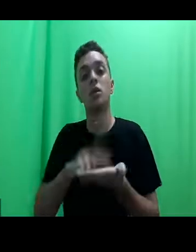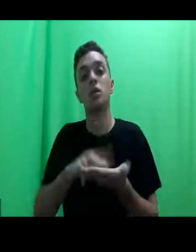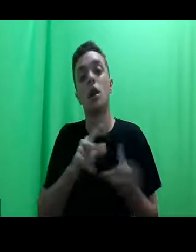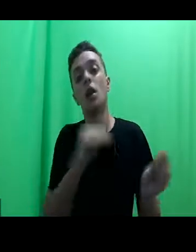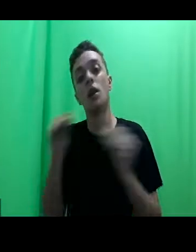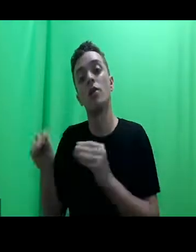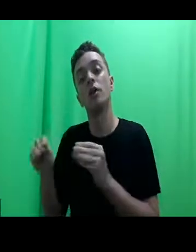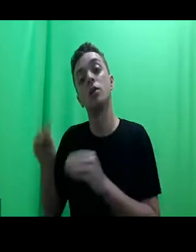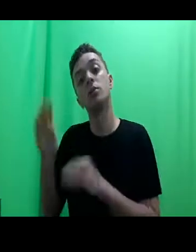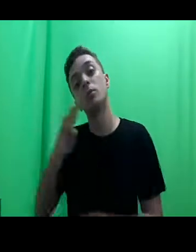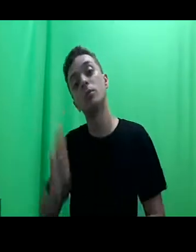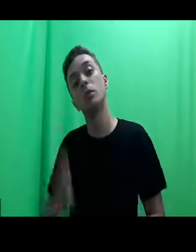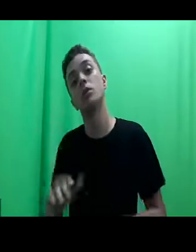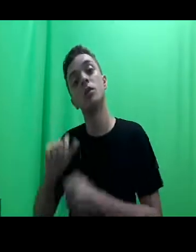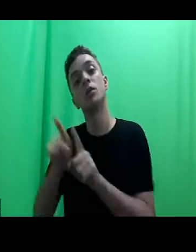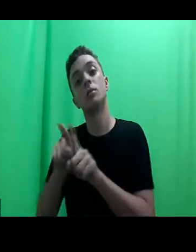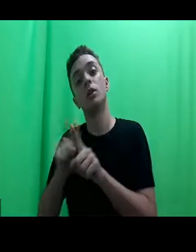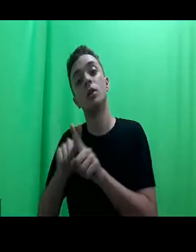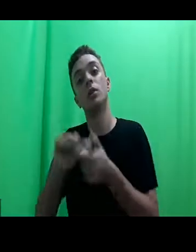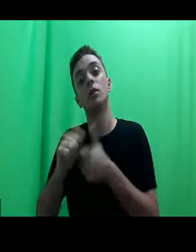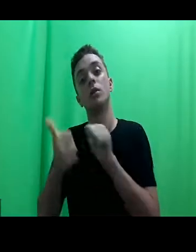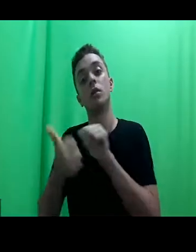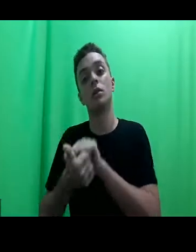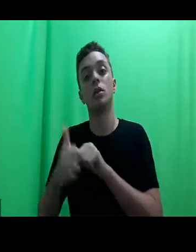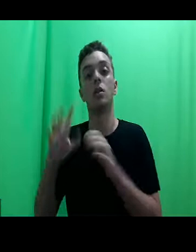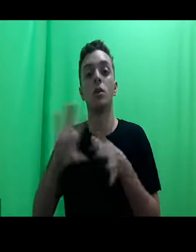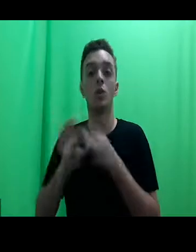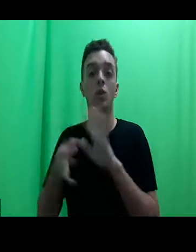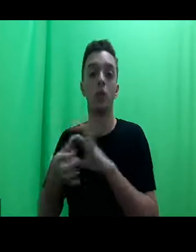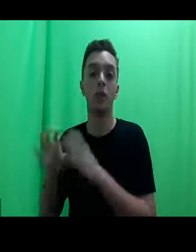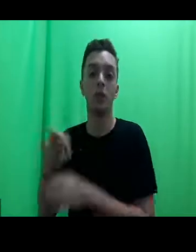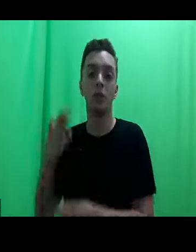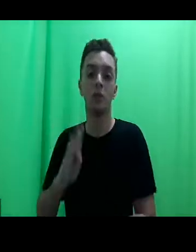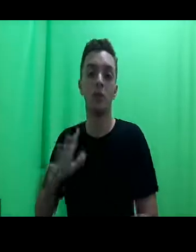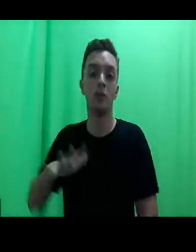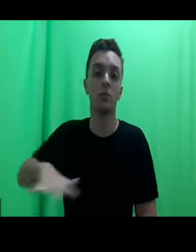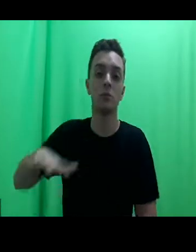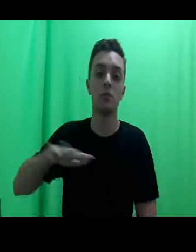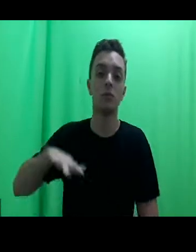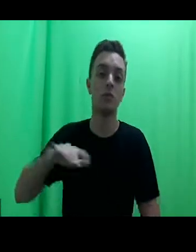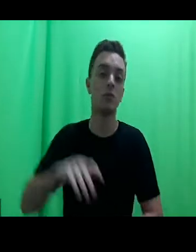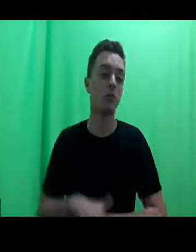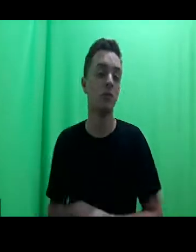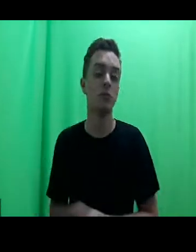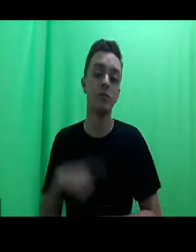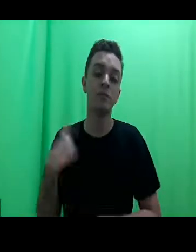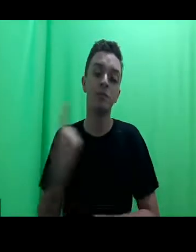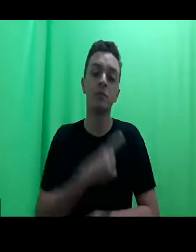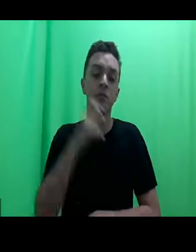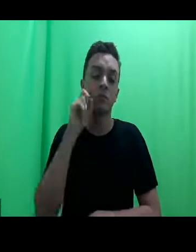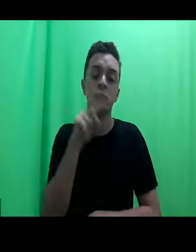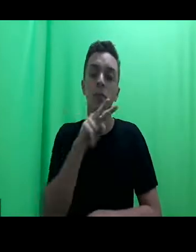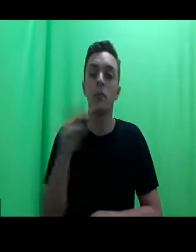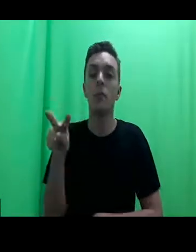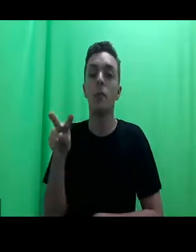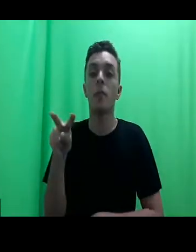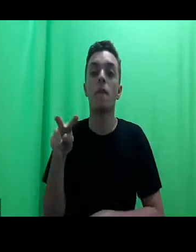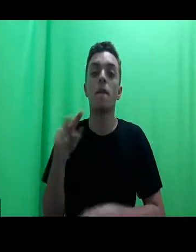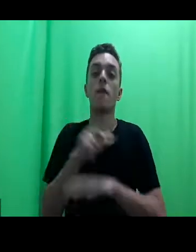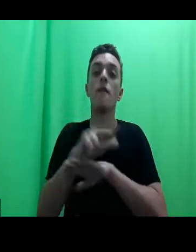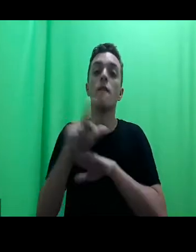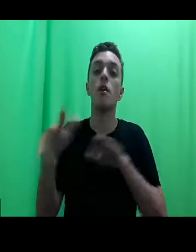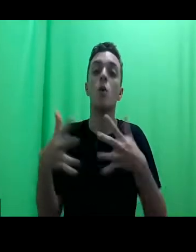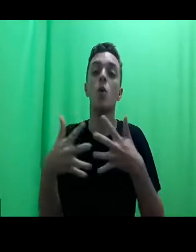traduzido e adaptado ao contexto local. Nós verificamos uma certa confusão